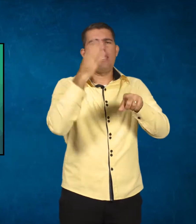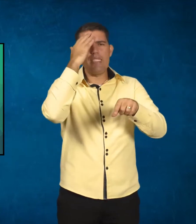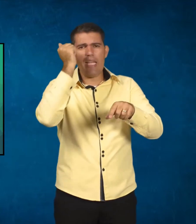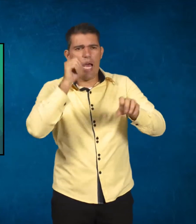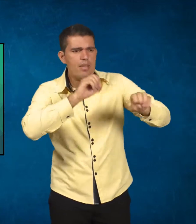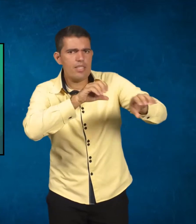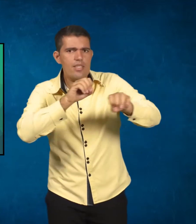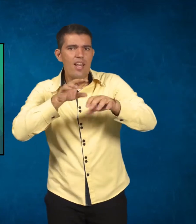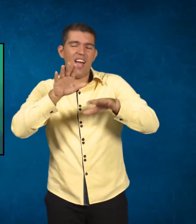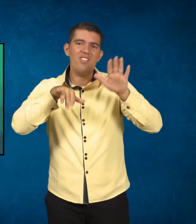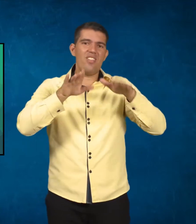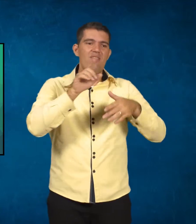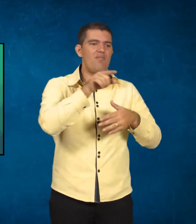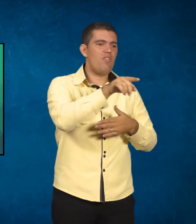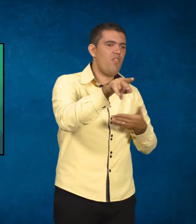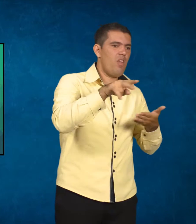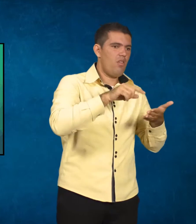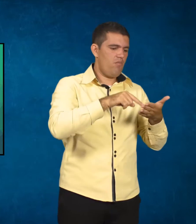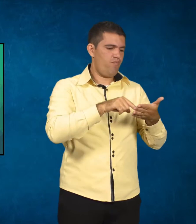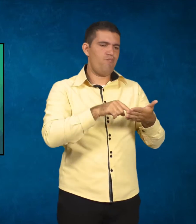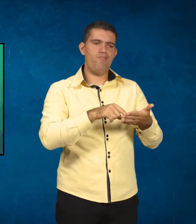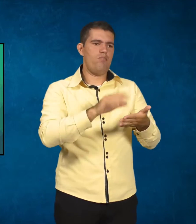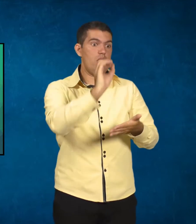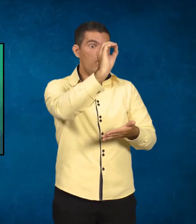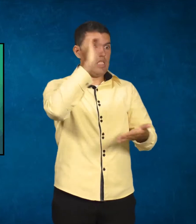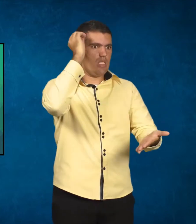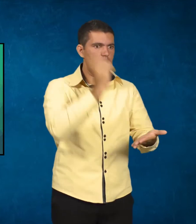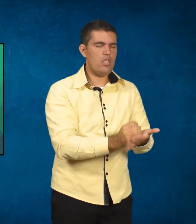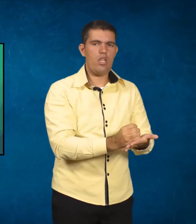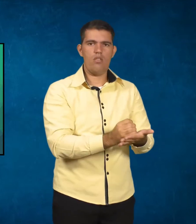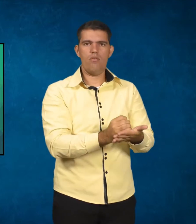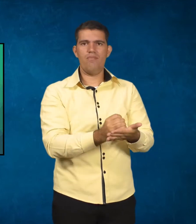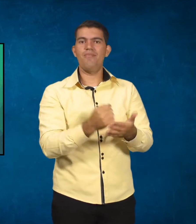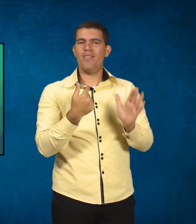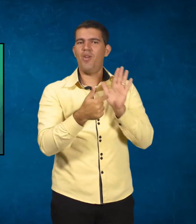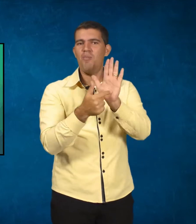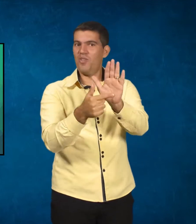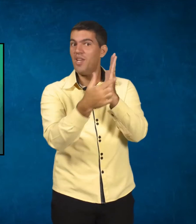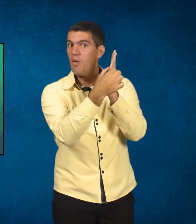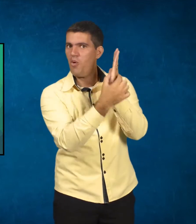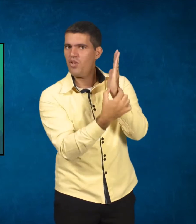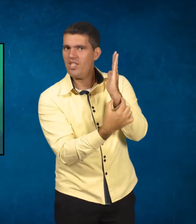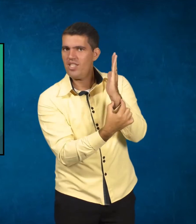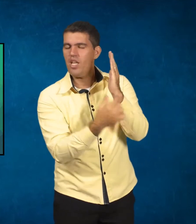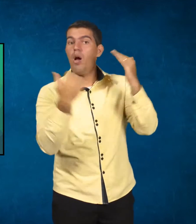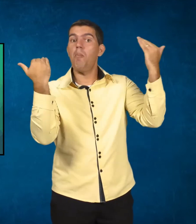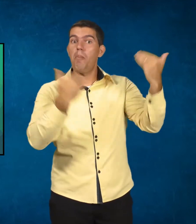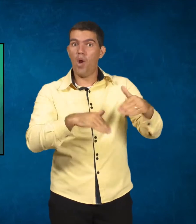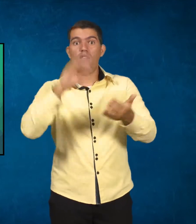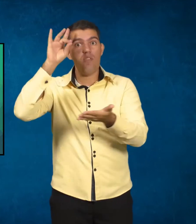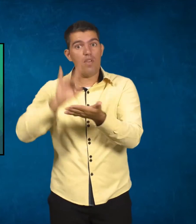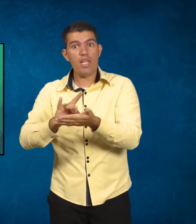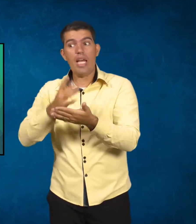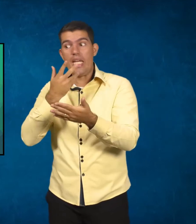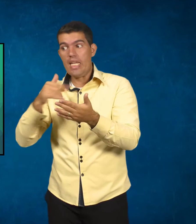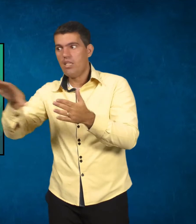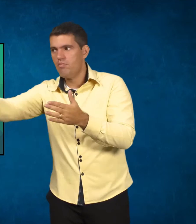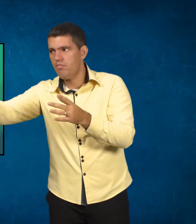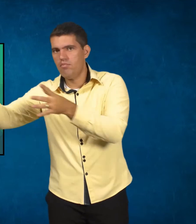desvaloriza uma questão de um aluno. Eu coloquei lá para vocês na postila, uma questão de uma prova real de uma criança, tá? Para